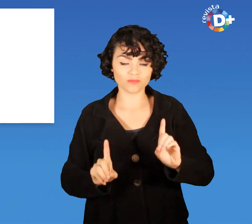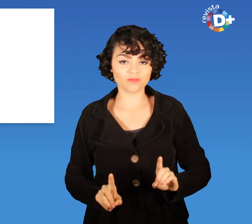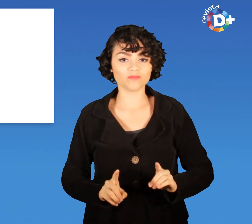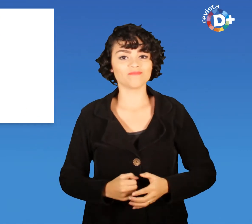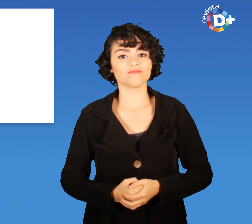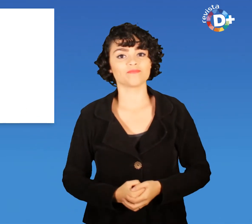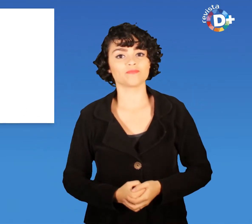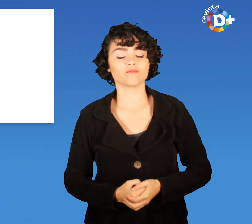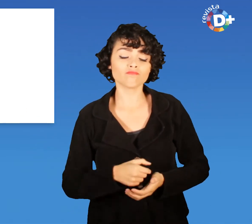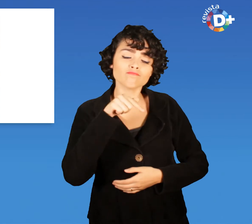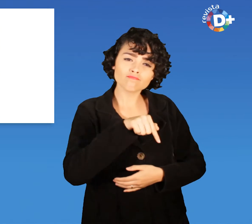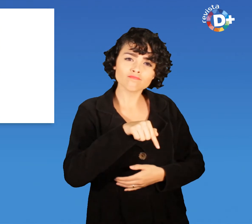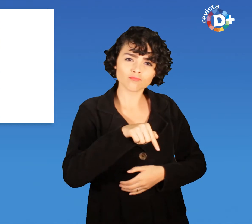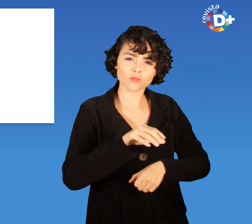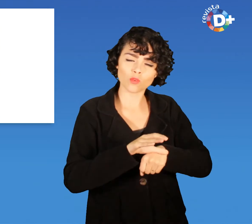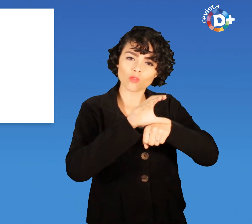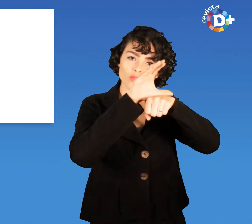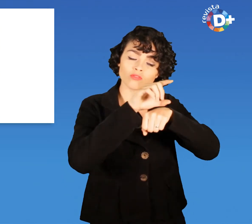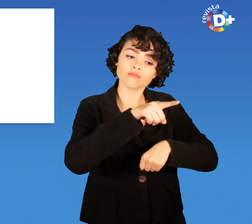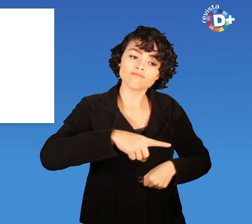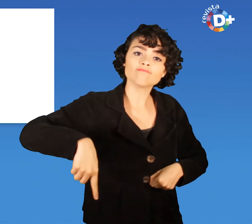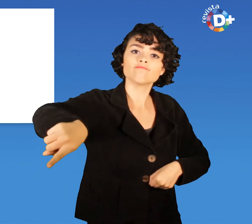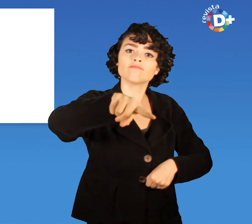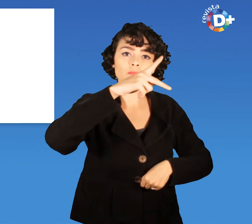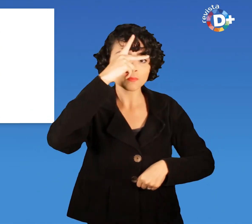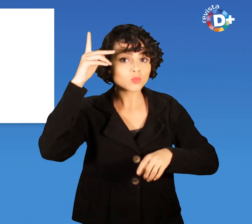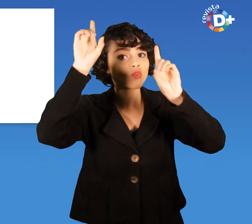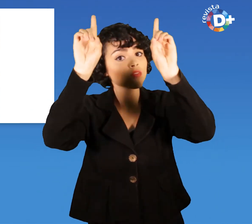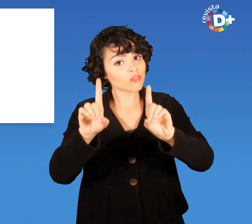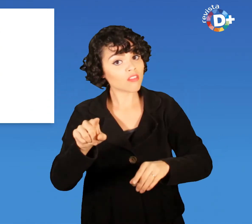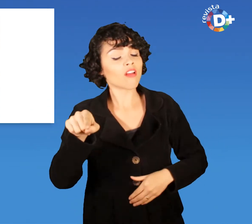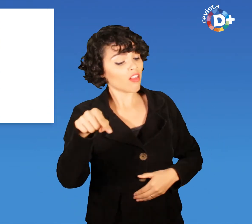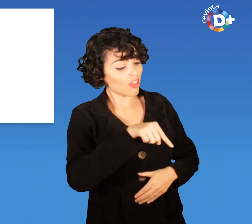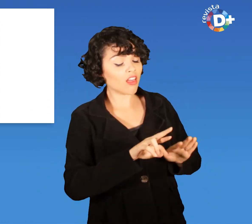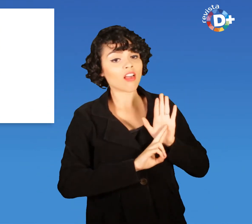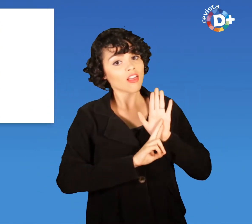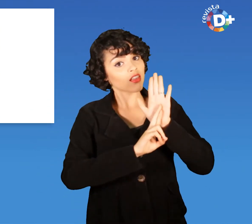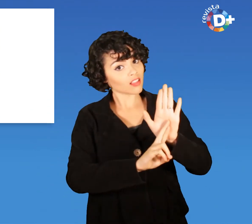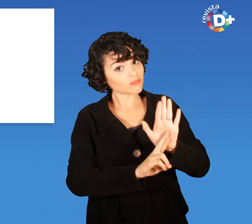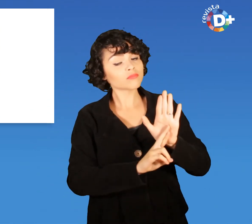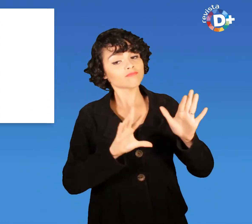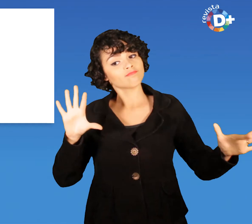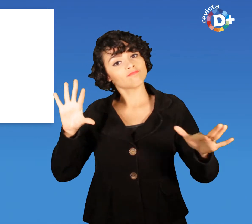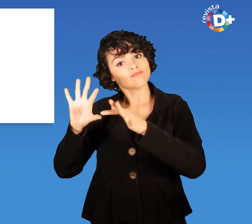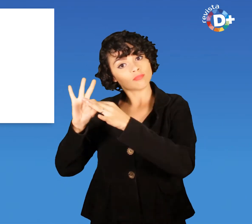Orgão que representa a população com deficiência perante a Prefeitura da Capital Paulista